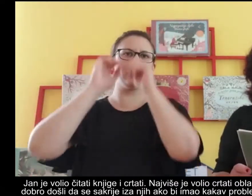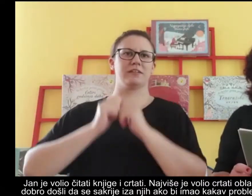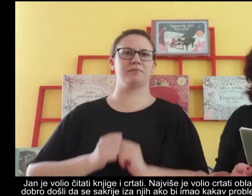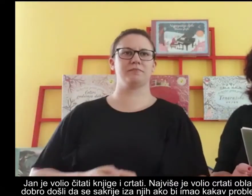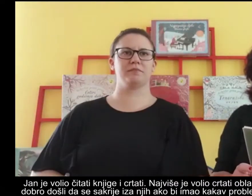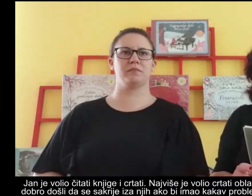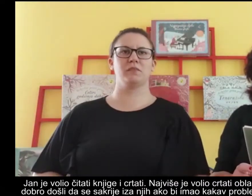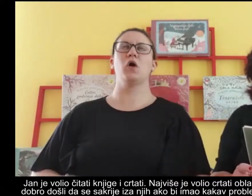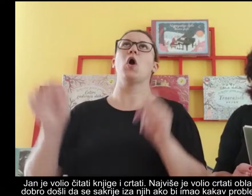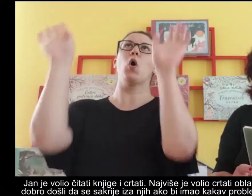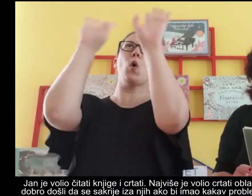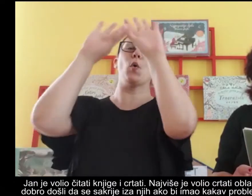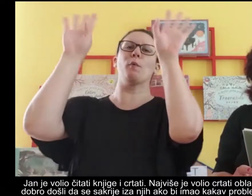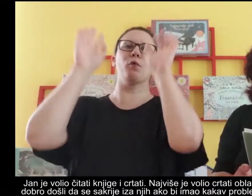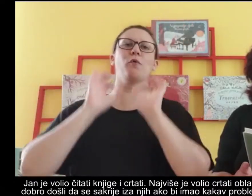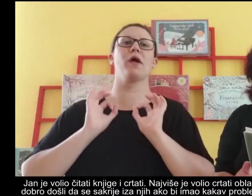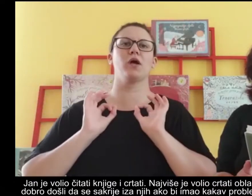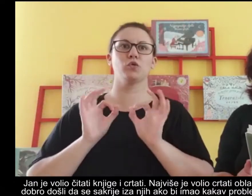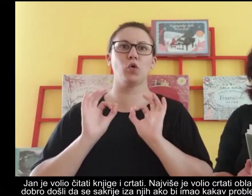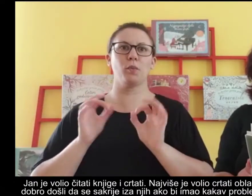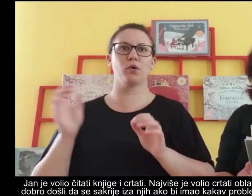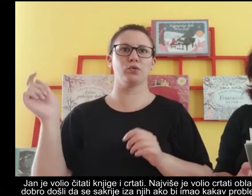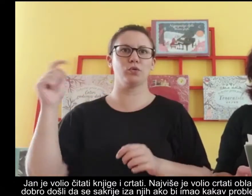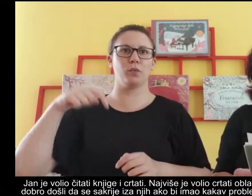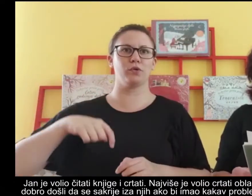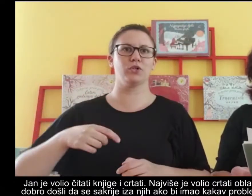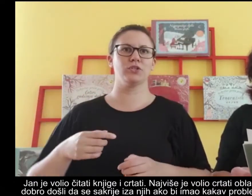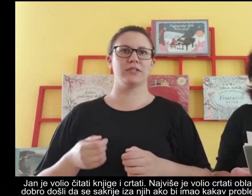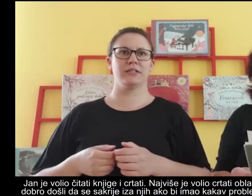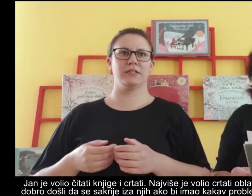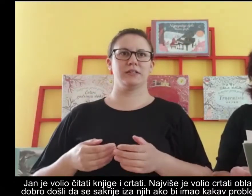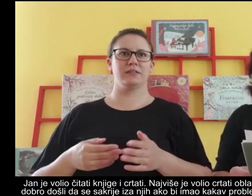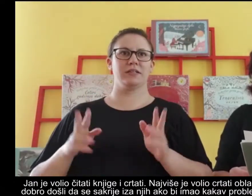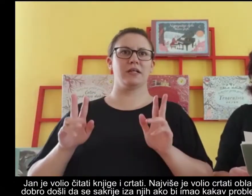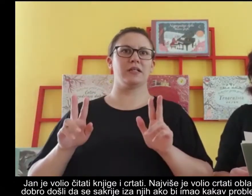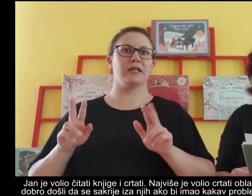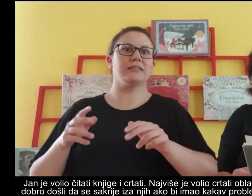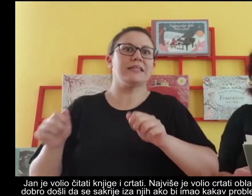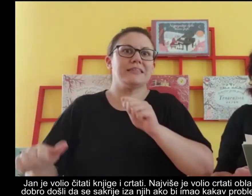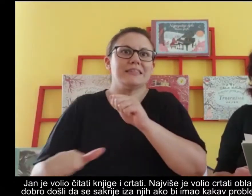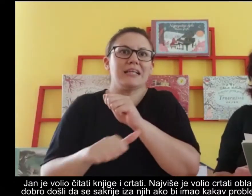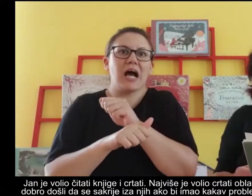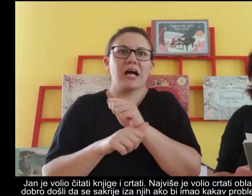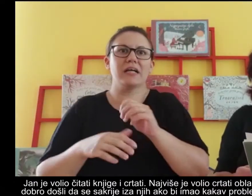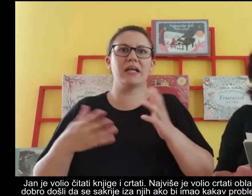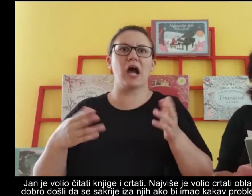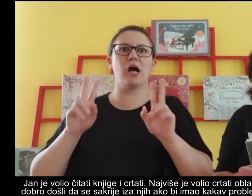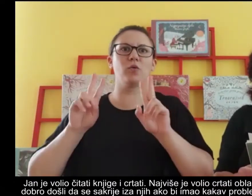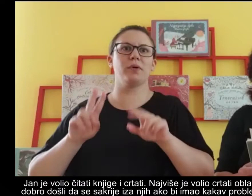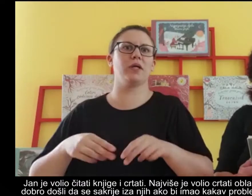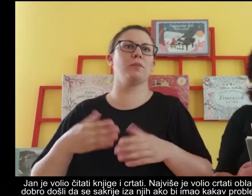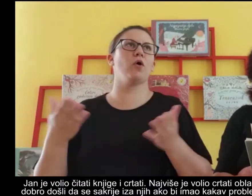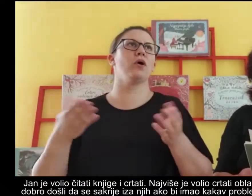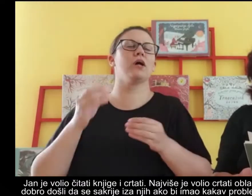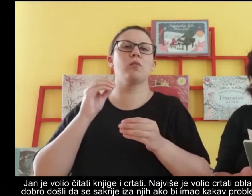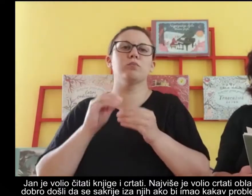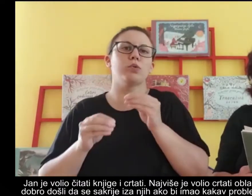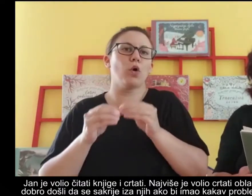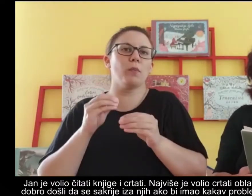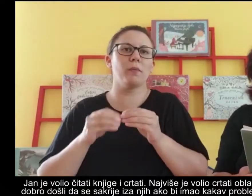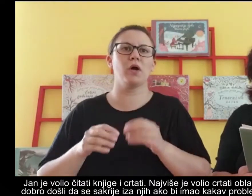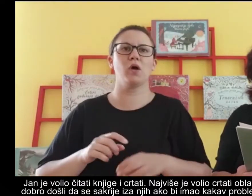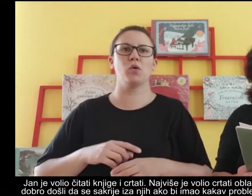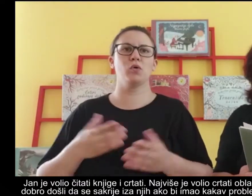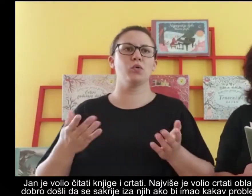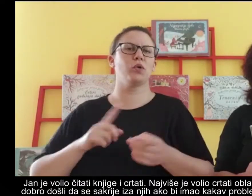Oblaci bi mu uvijek dobrodošli da se sakrije iza njih ako bi imao kakav